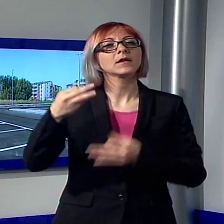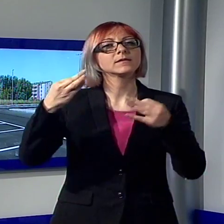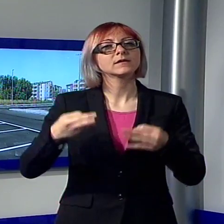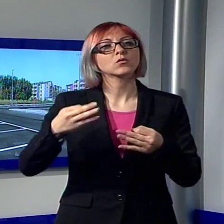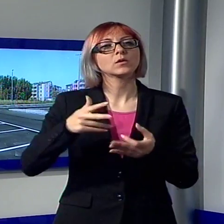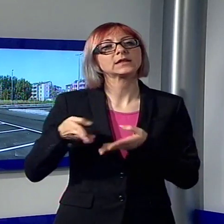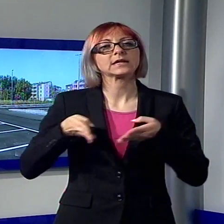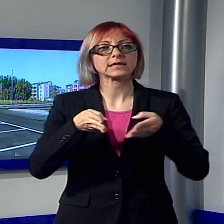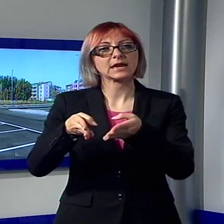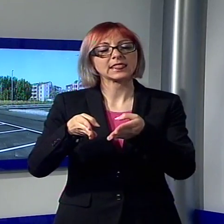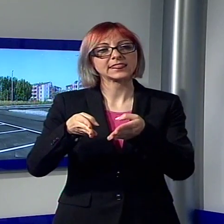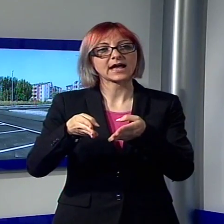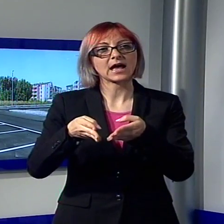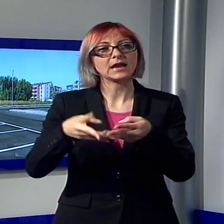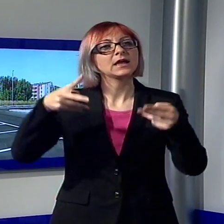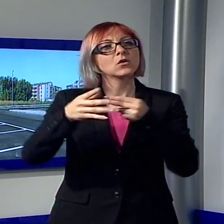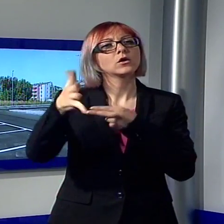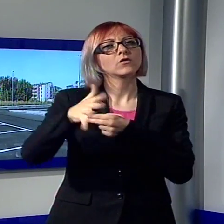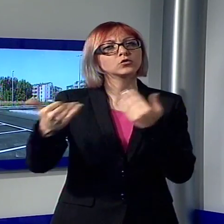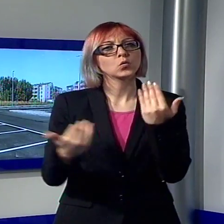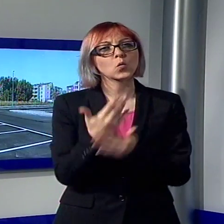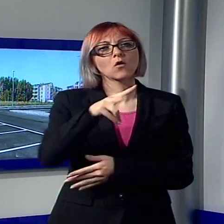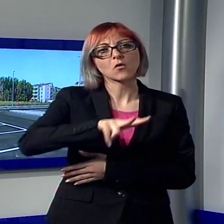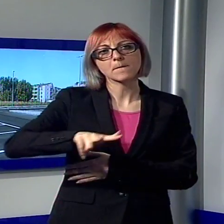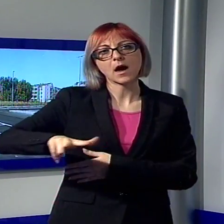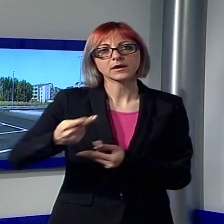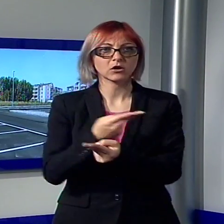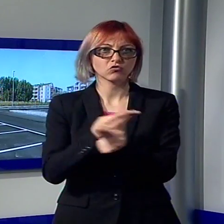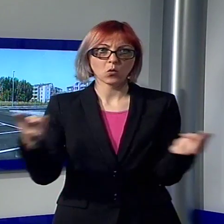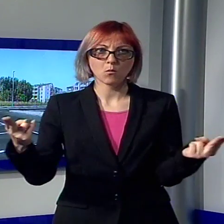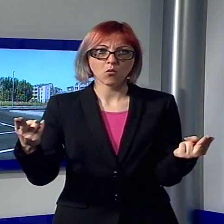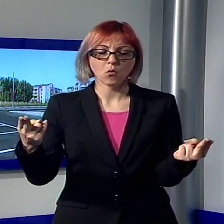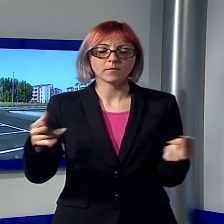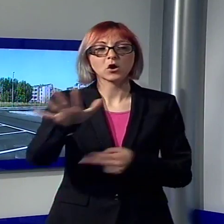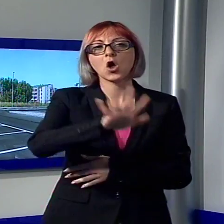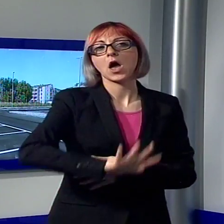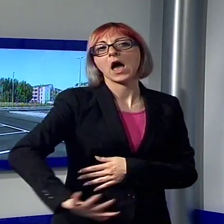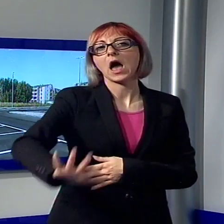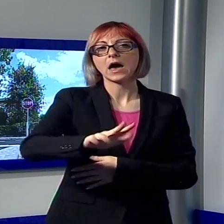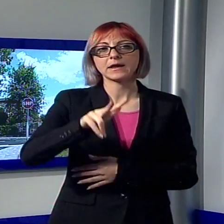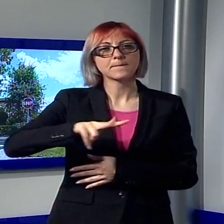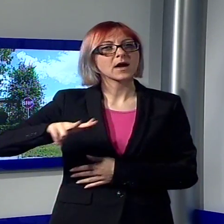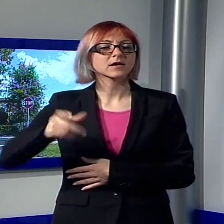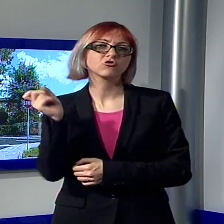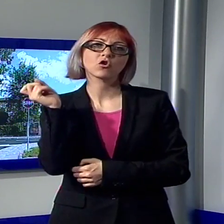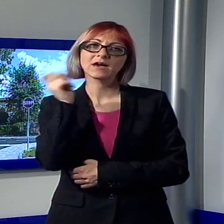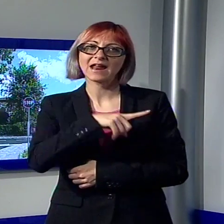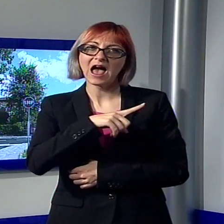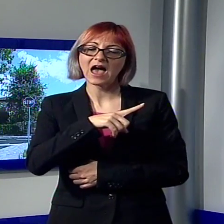in località Arancio, utile per dotare la zona di un'area di sosta gratuita. Il parcheggio si estende su una superficie di